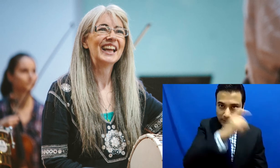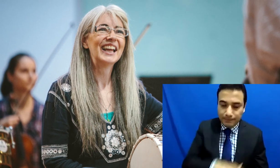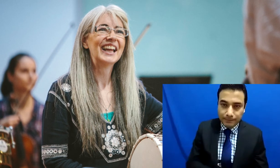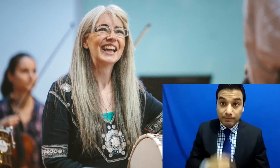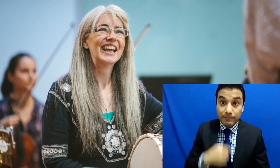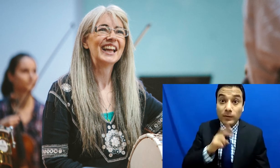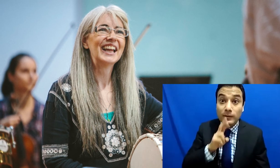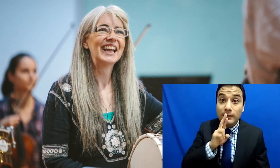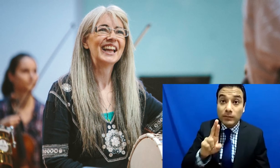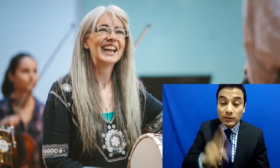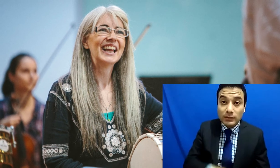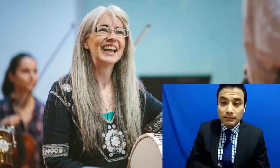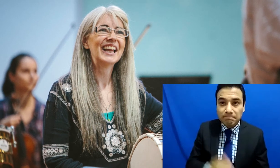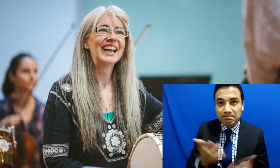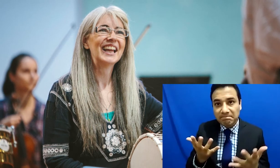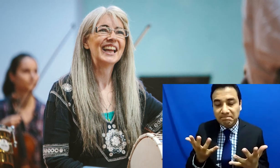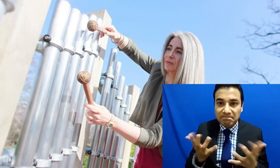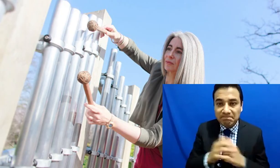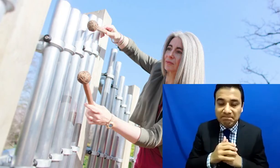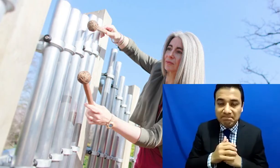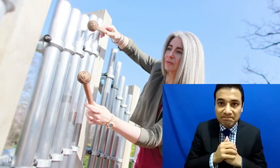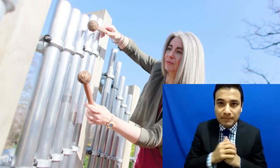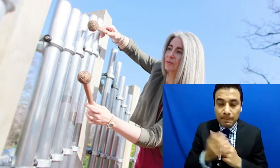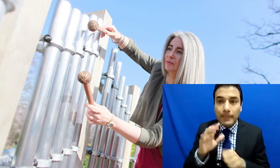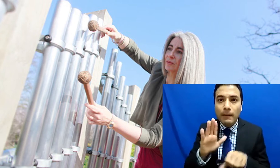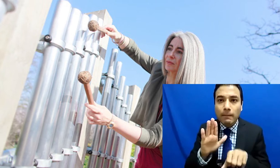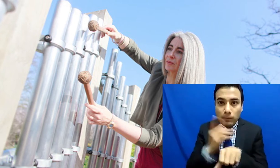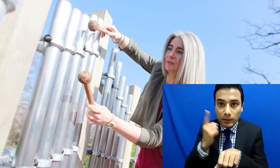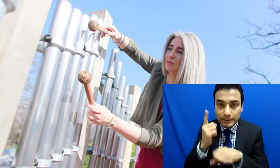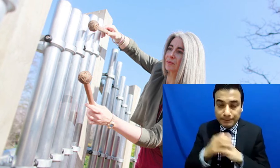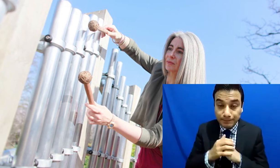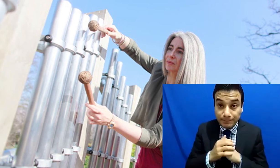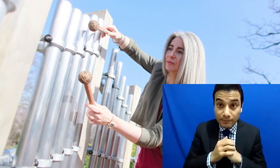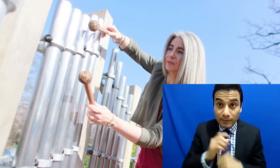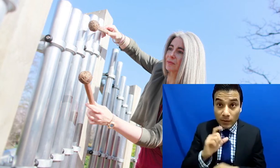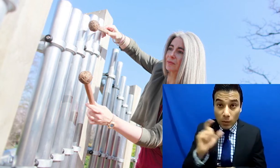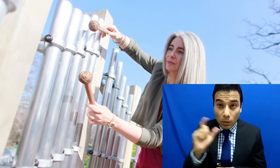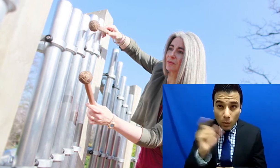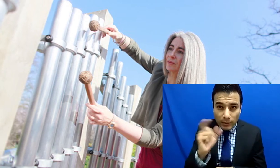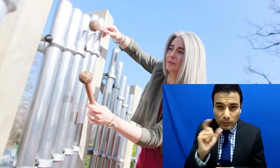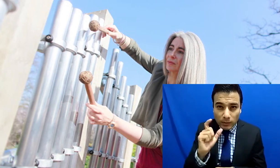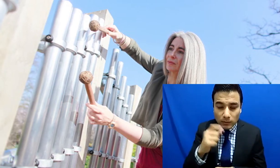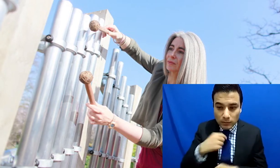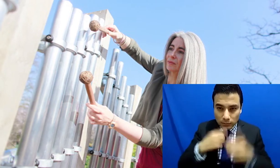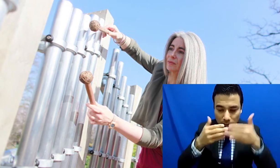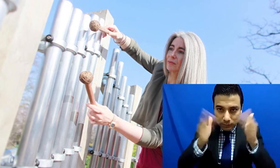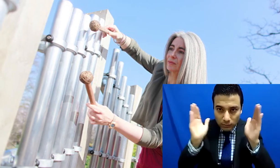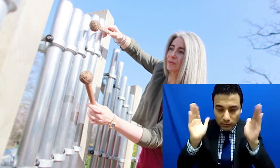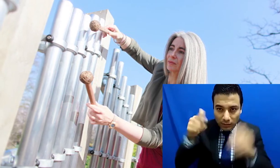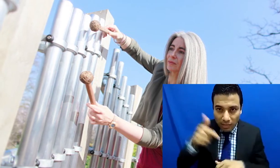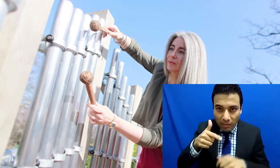el que tenga frente a mí. Porque cuando te das cuenta de que lo maravilloso que tienen los seres